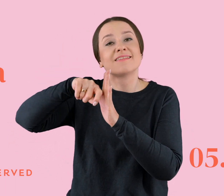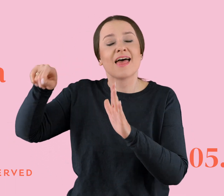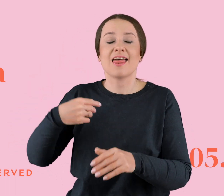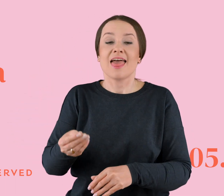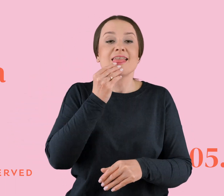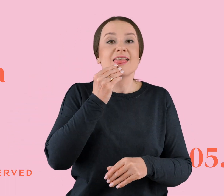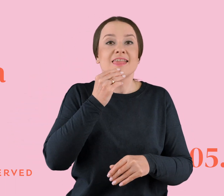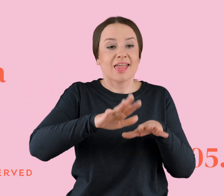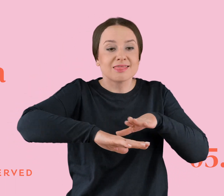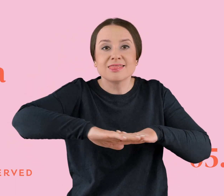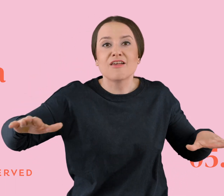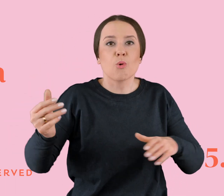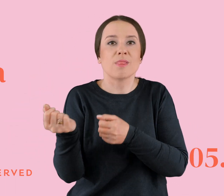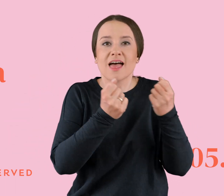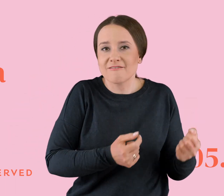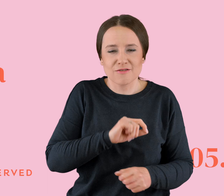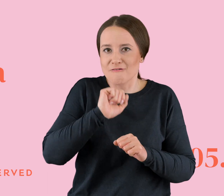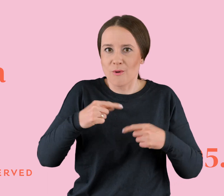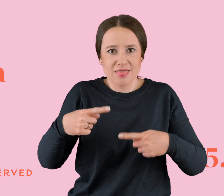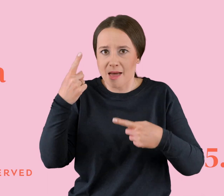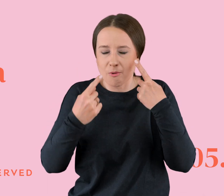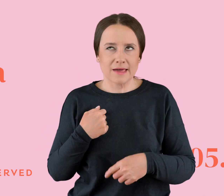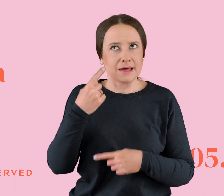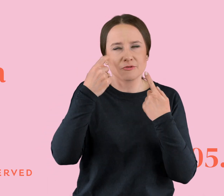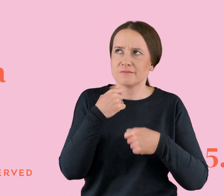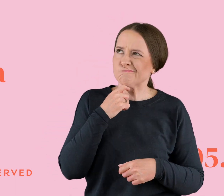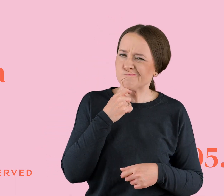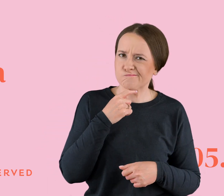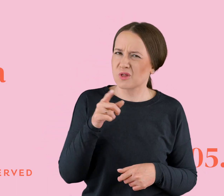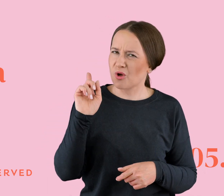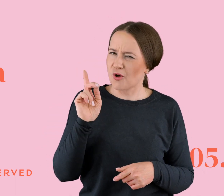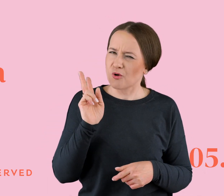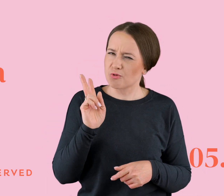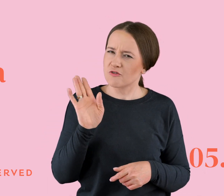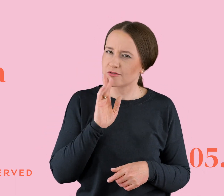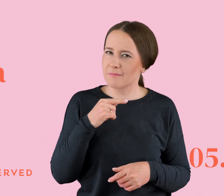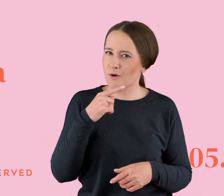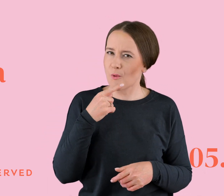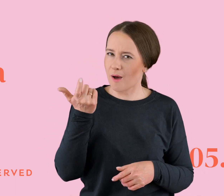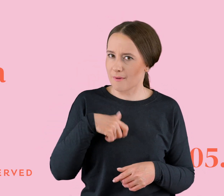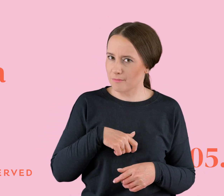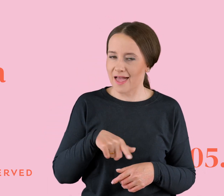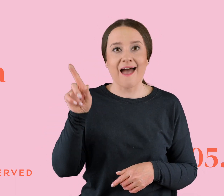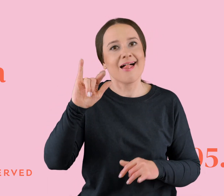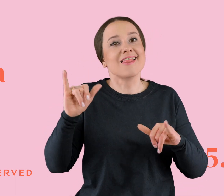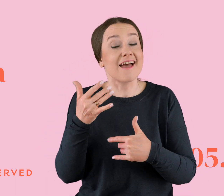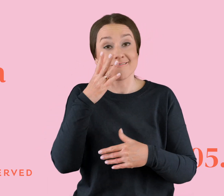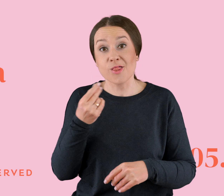stole. Żadnego płaczu. I sobie myślę, oho, ktoś mi tu chyba nakłamał. Ale oczywiście jak to z taksonami bywa, ja nie